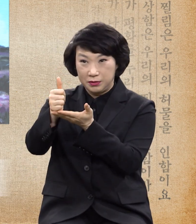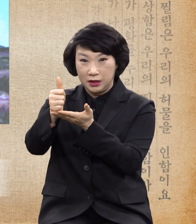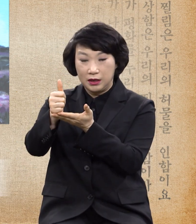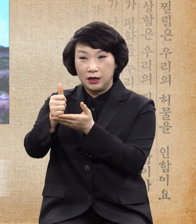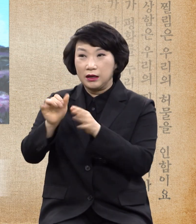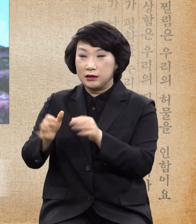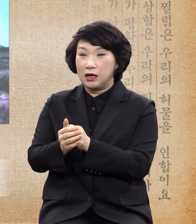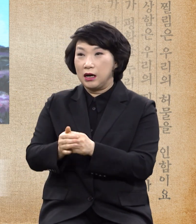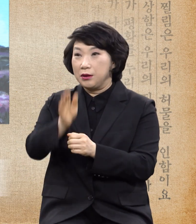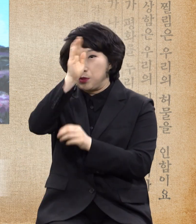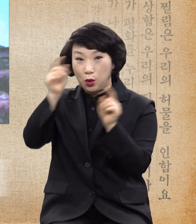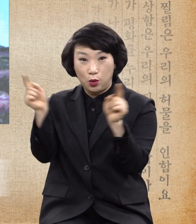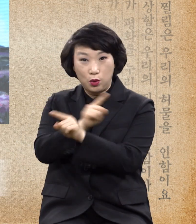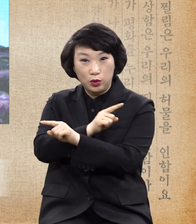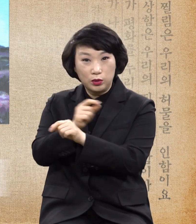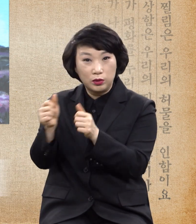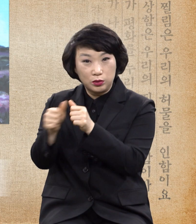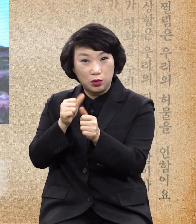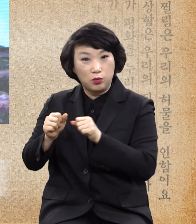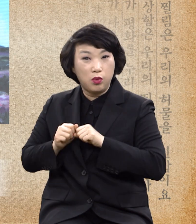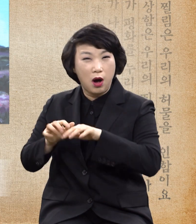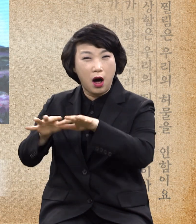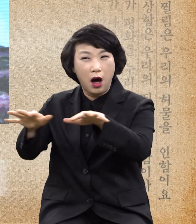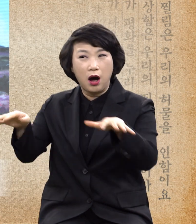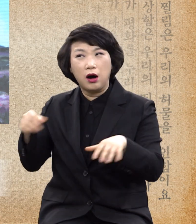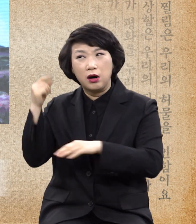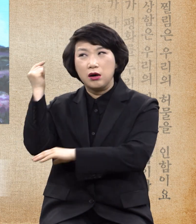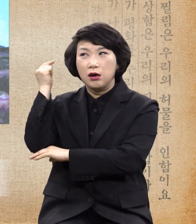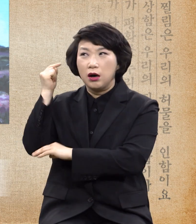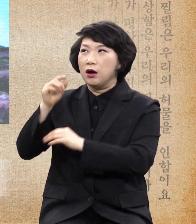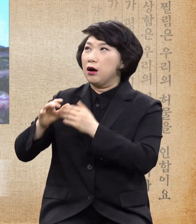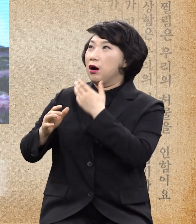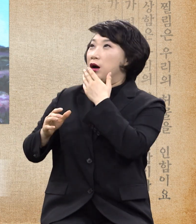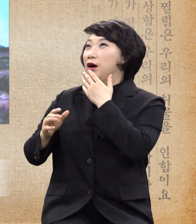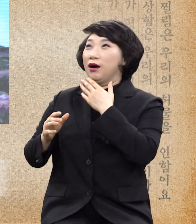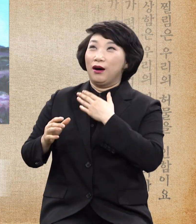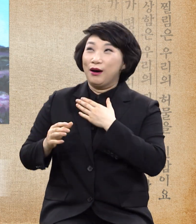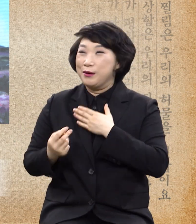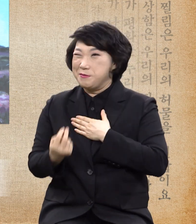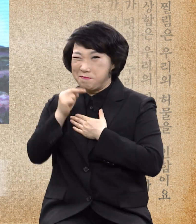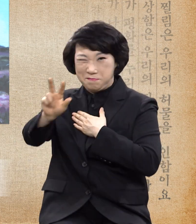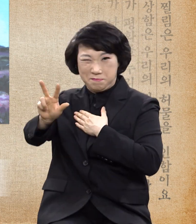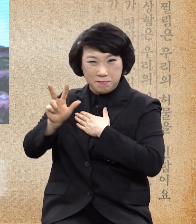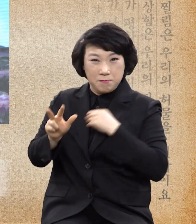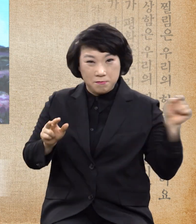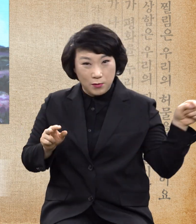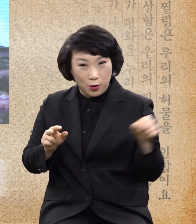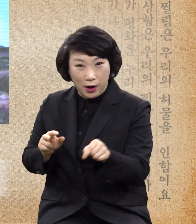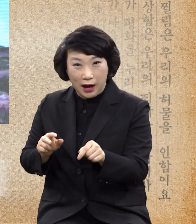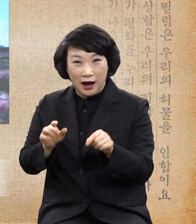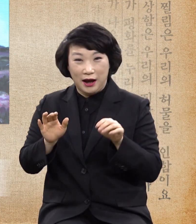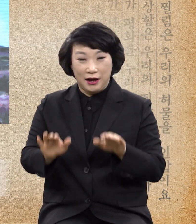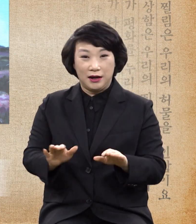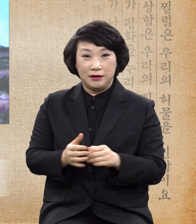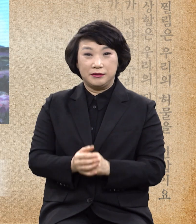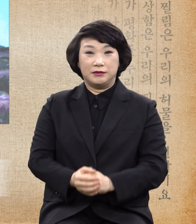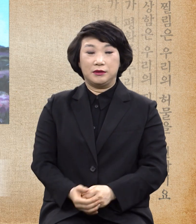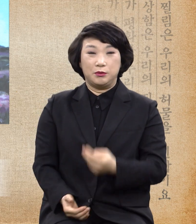고신다는 소식을 듣고 아주 목숨을 걸고 나온 거예요 아주 목숨을